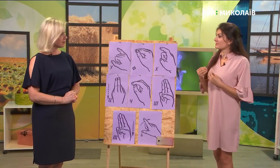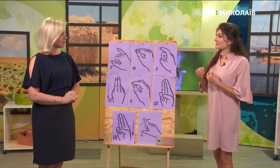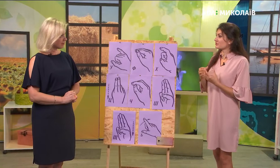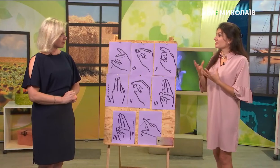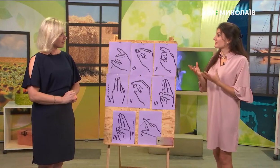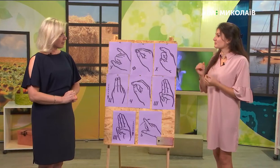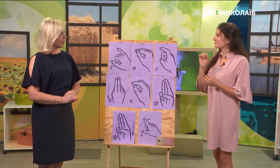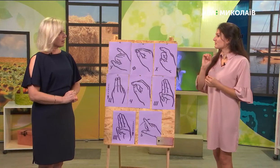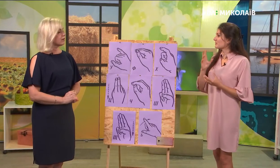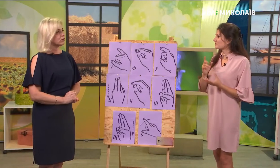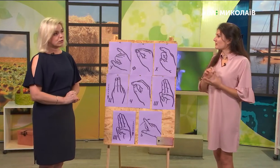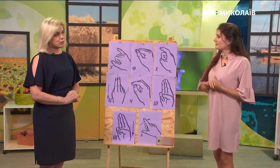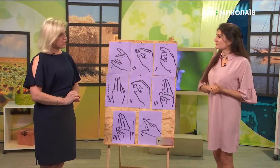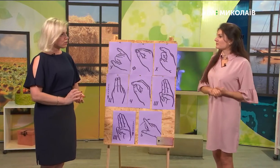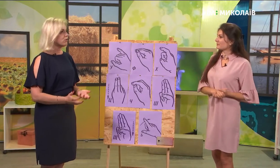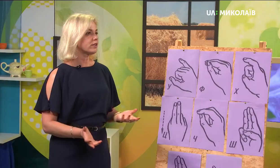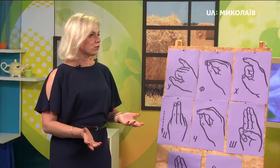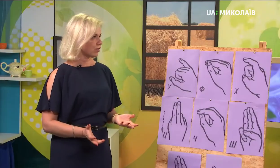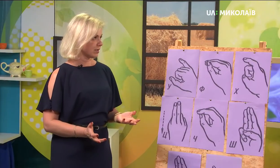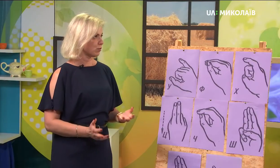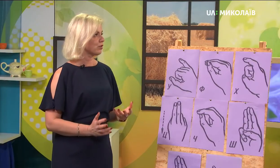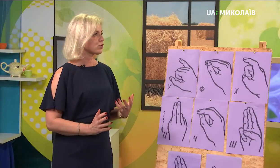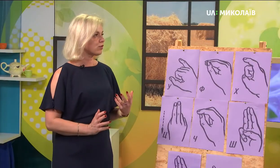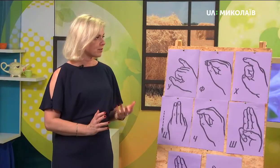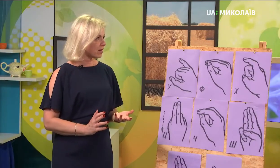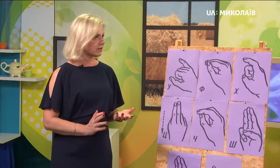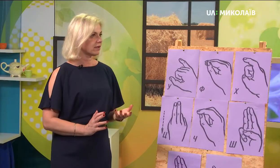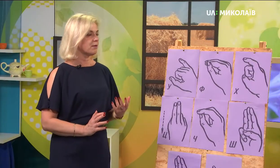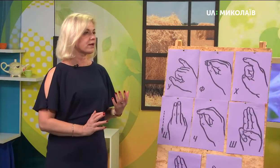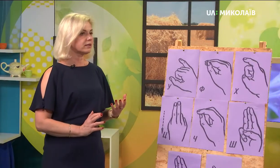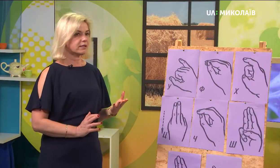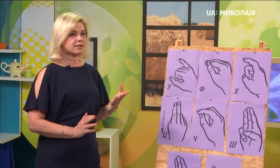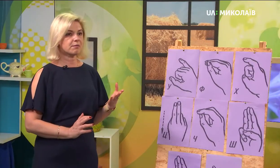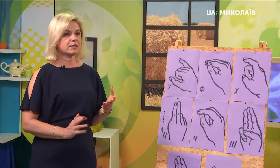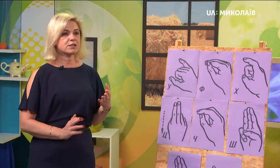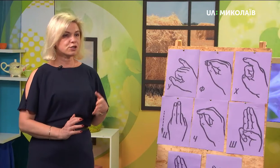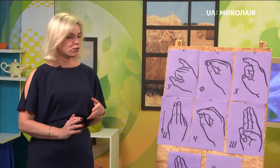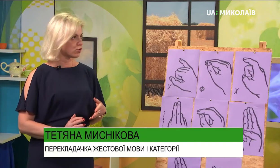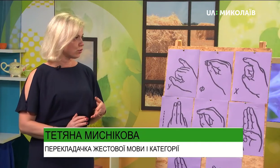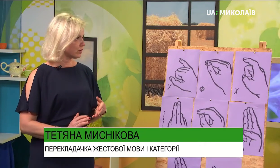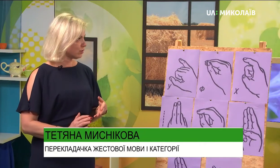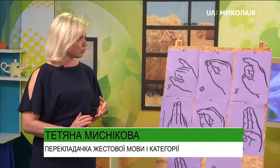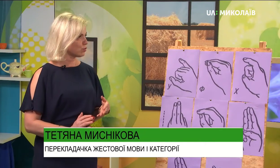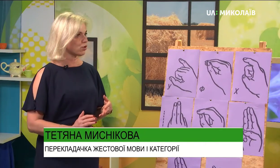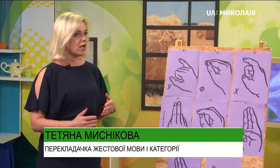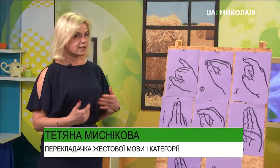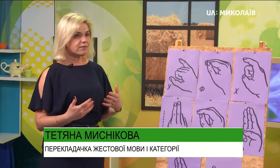здається, що це і так зрозуміло. Обов'язкове тренування, обов'язкова практика і практика саме не з нечуючою людиною, тому що це